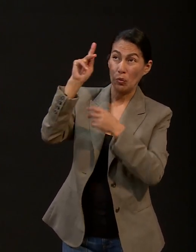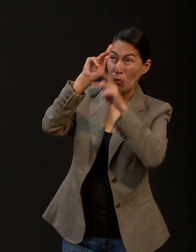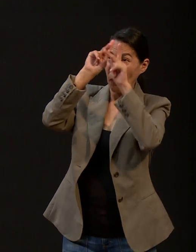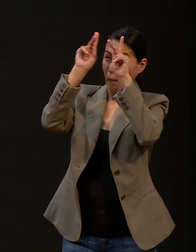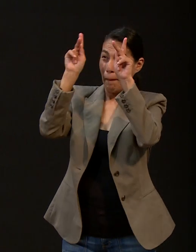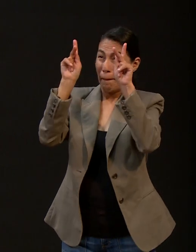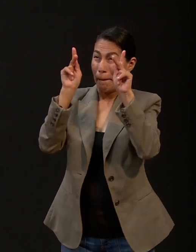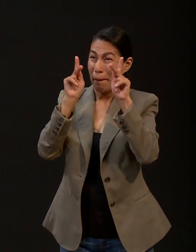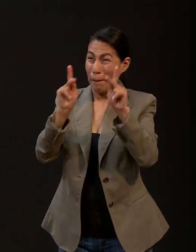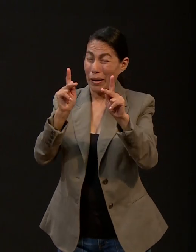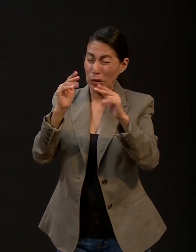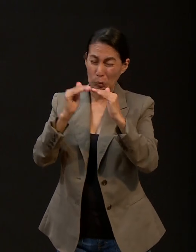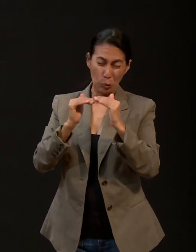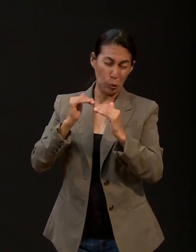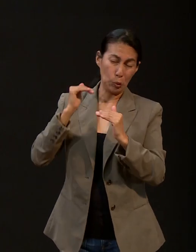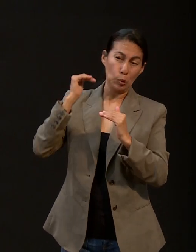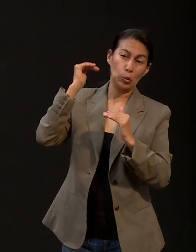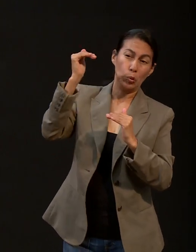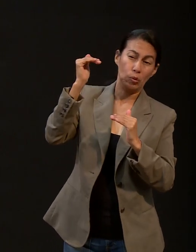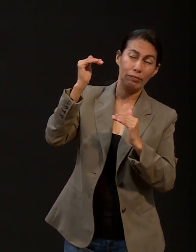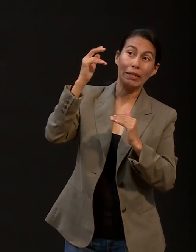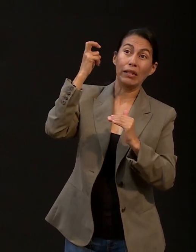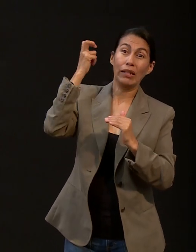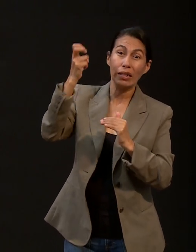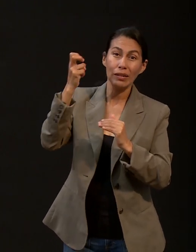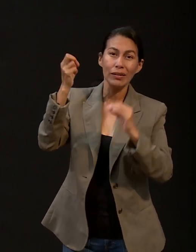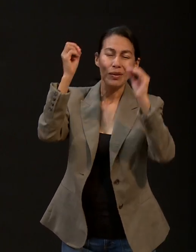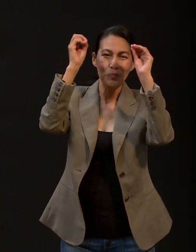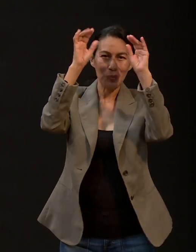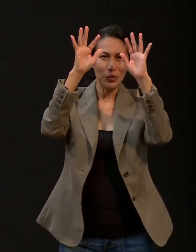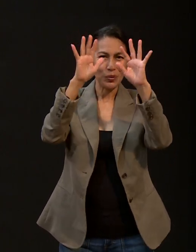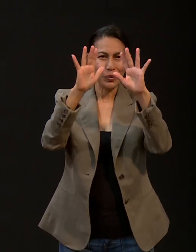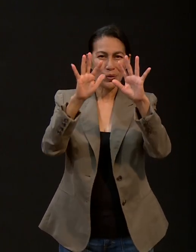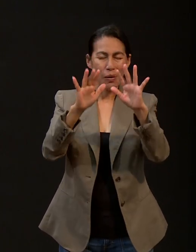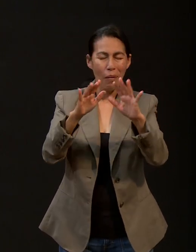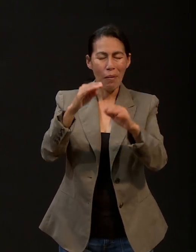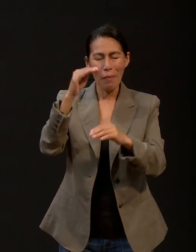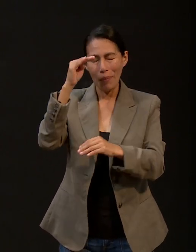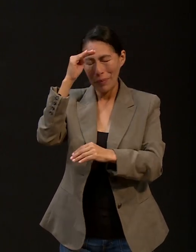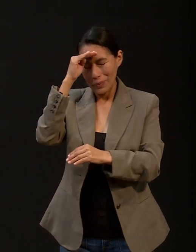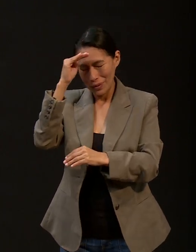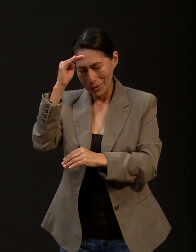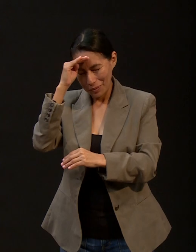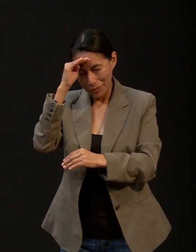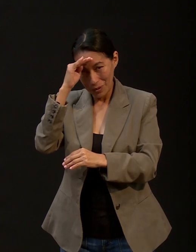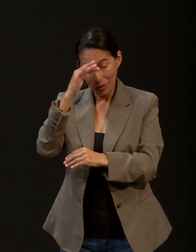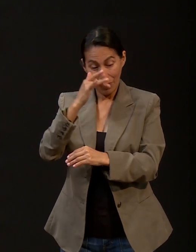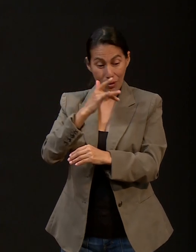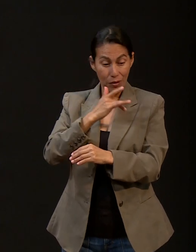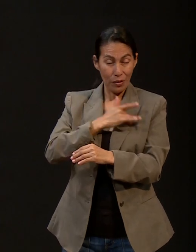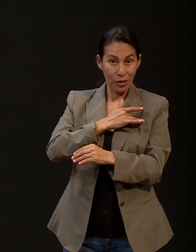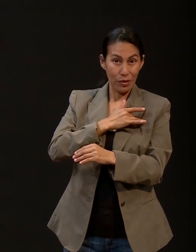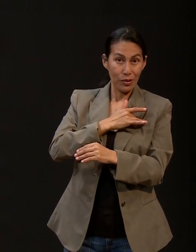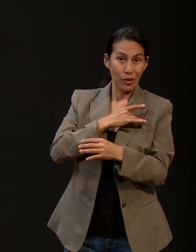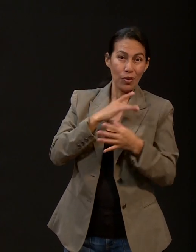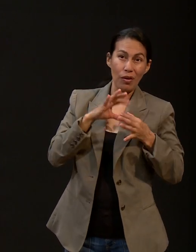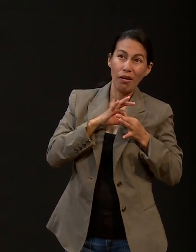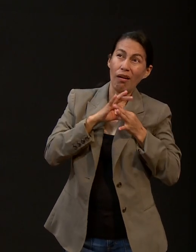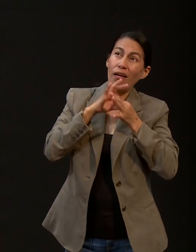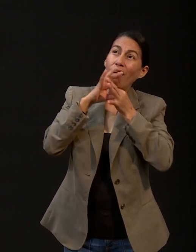paz de Dios, que sobrepasa todo entendimiento, guardará vuestros pensamientos y vuestros sentimientos